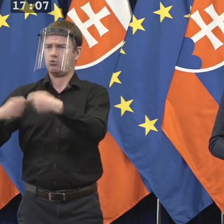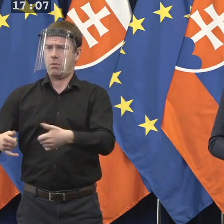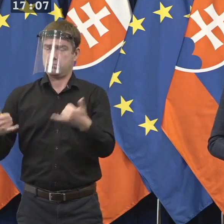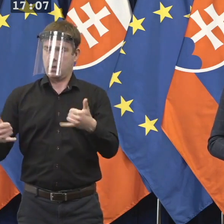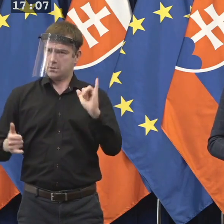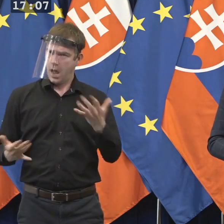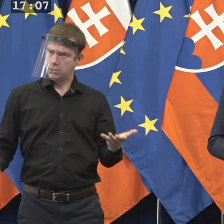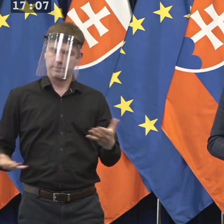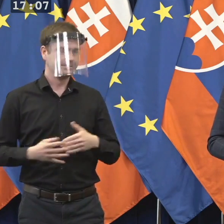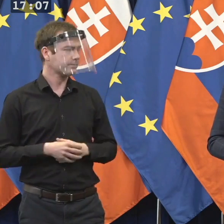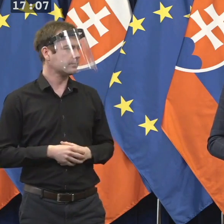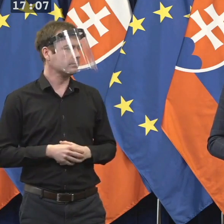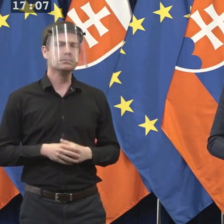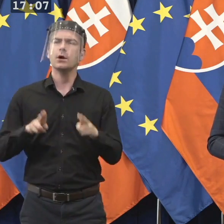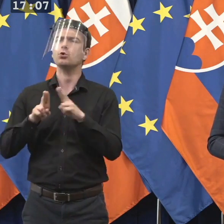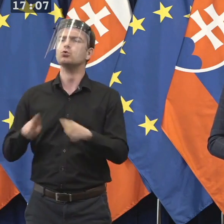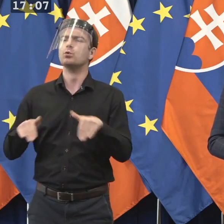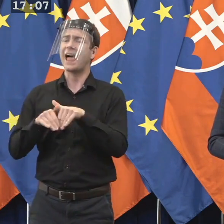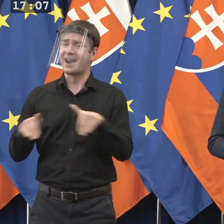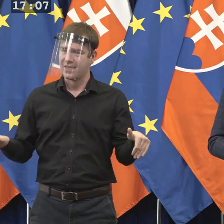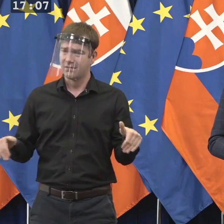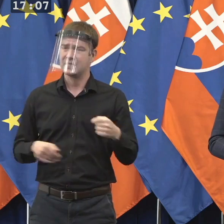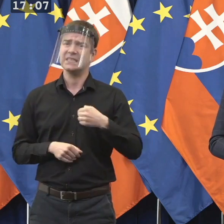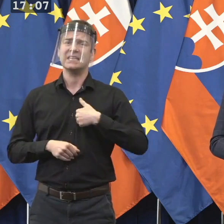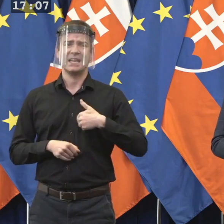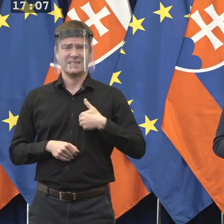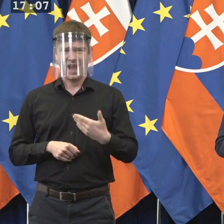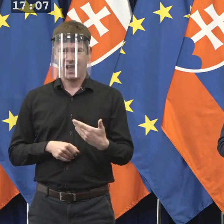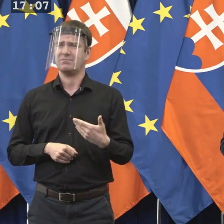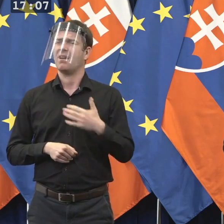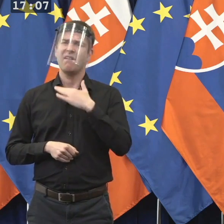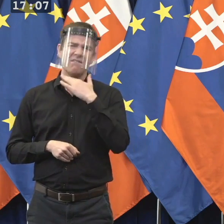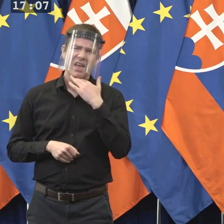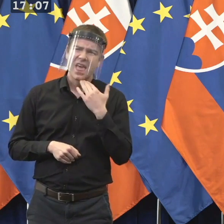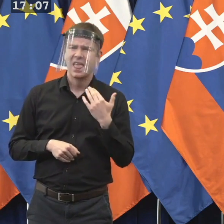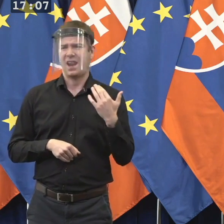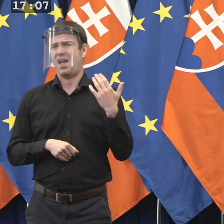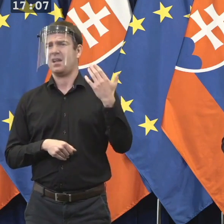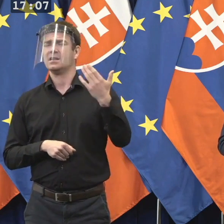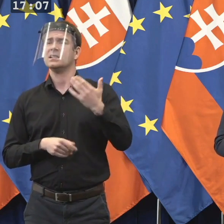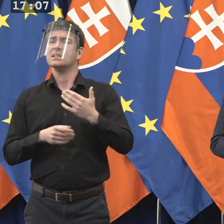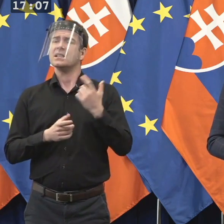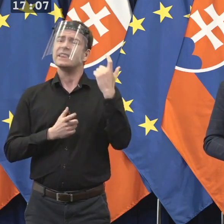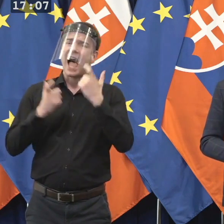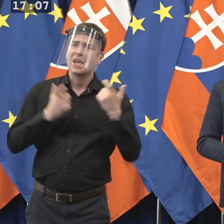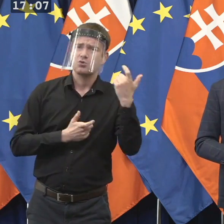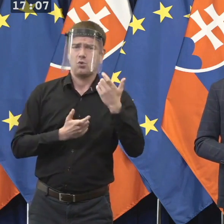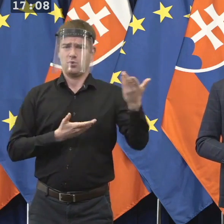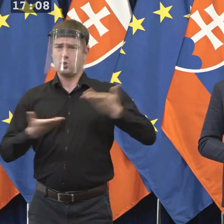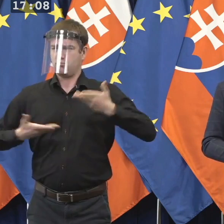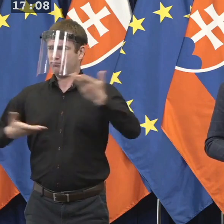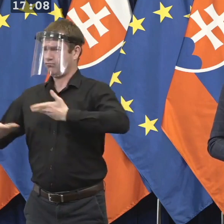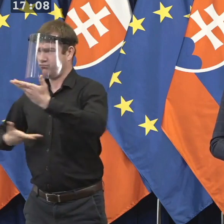K súdnej rade. Ja dostávam množstvo podnetov k tomu, že prečo vlastne tie vyjednávania v rámci